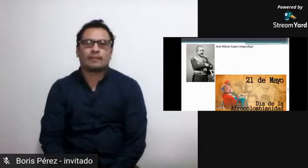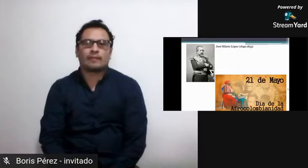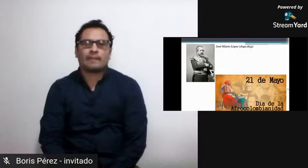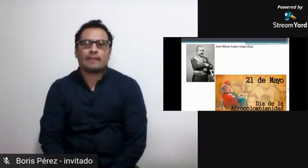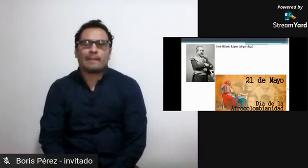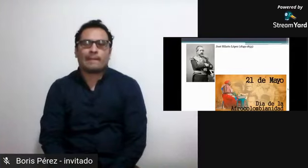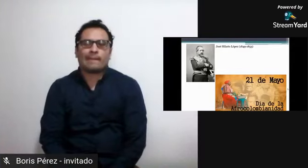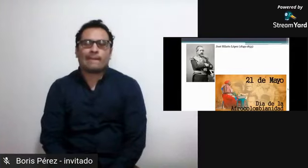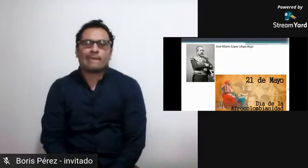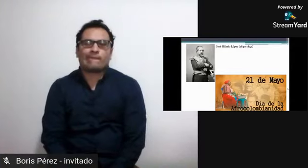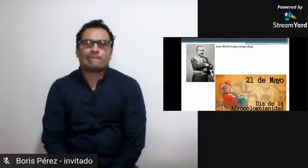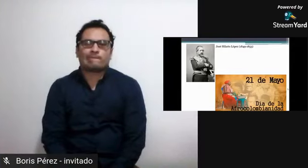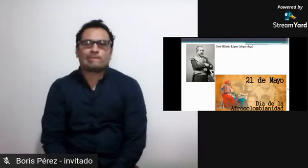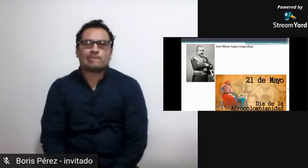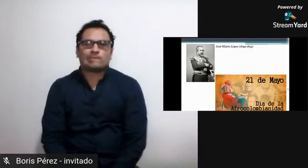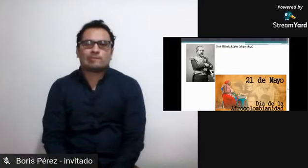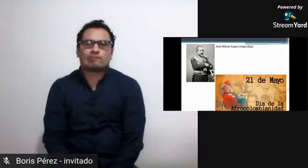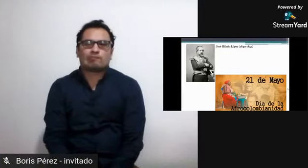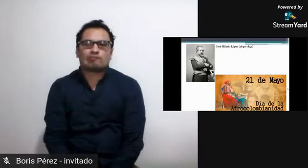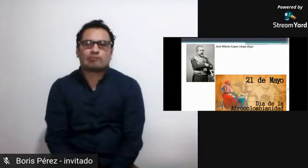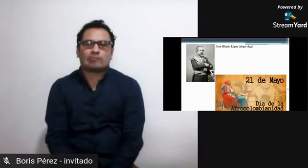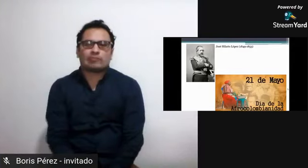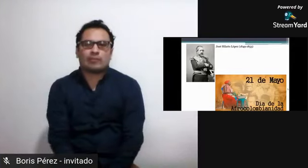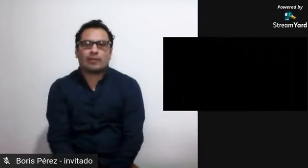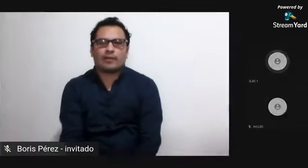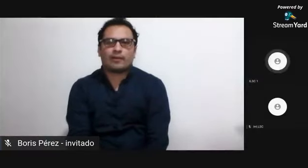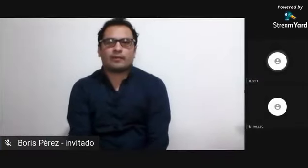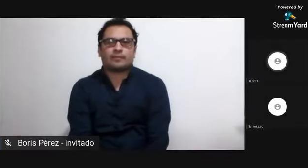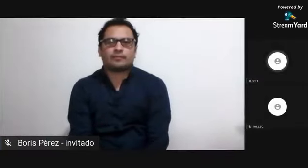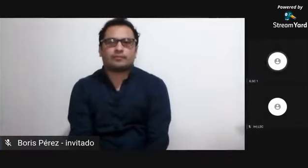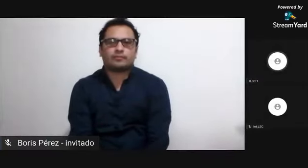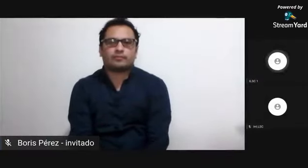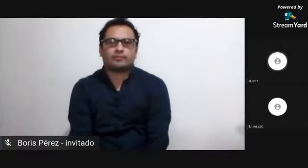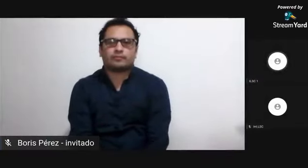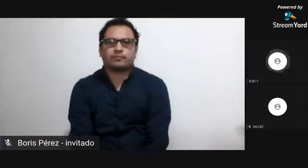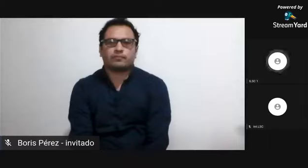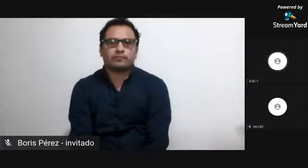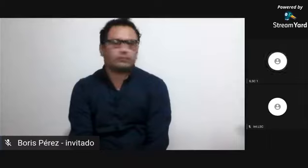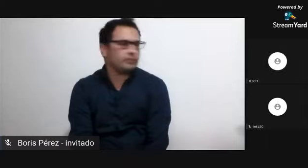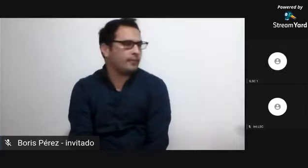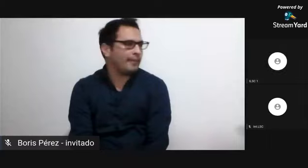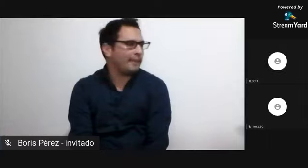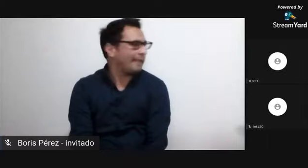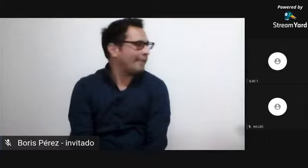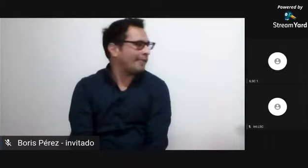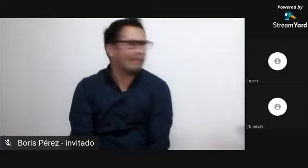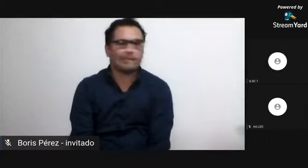expresar alguna pregunta respecto a la charla que hemos tenido el día de hoy.